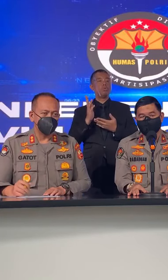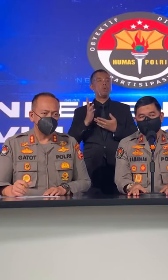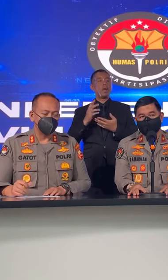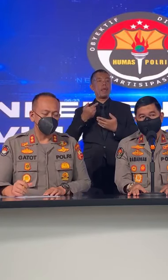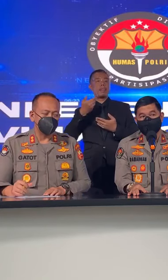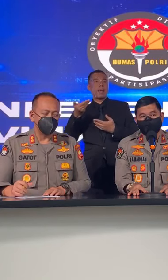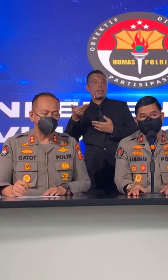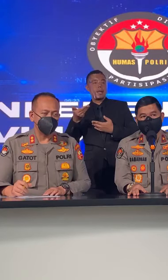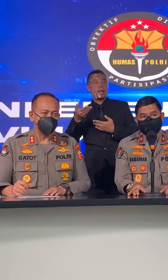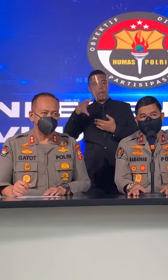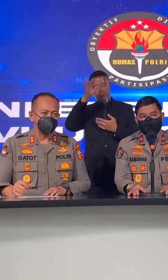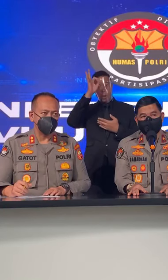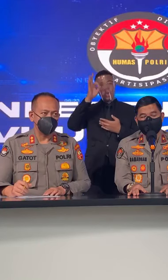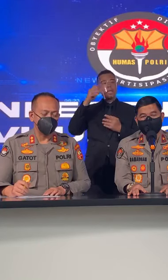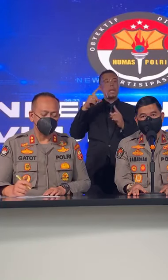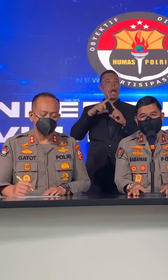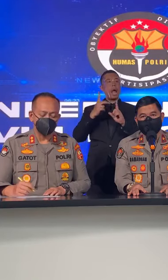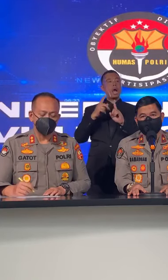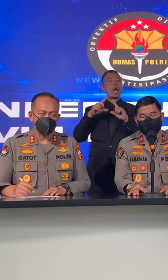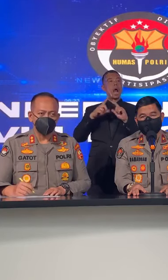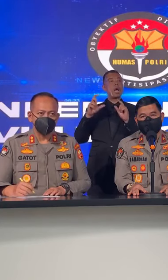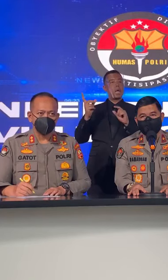Pihak Polri Maksudnya